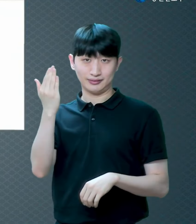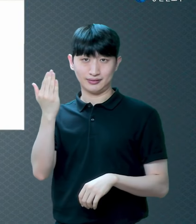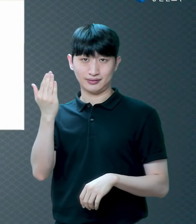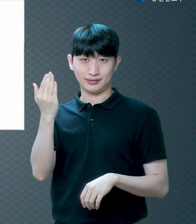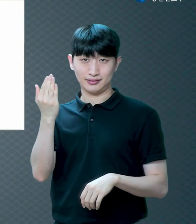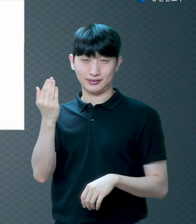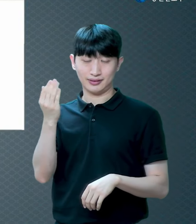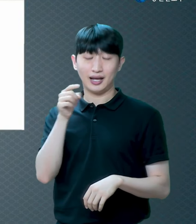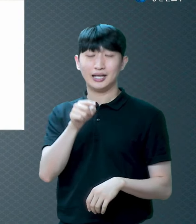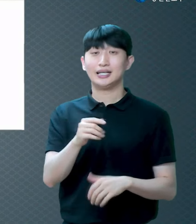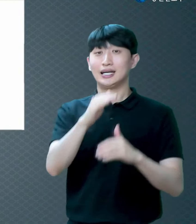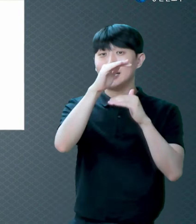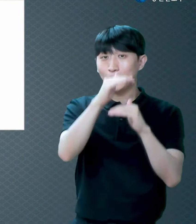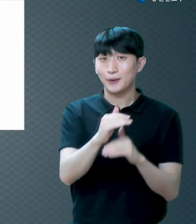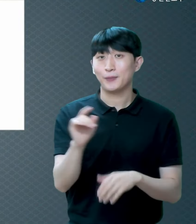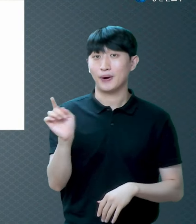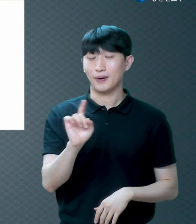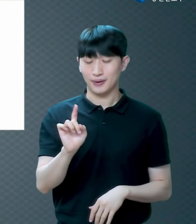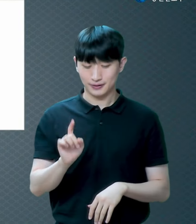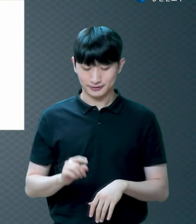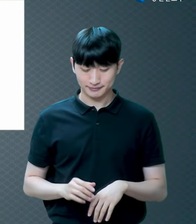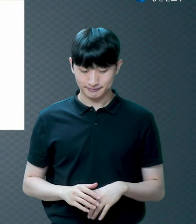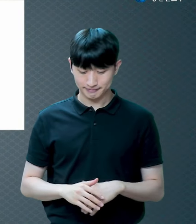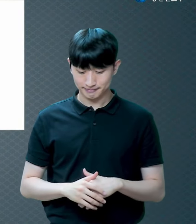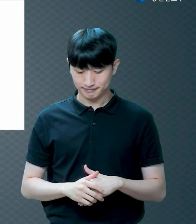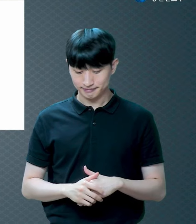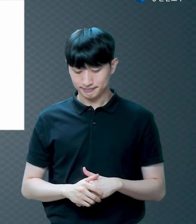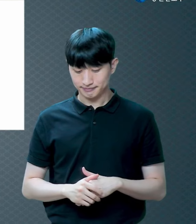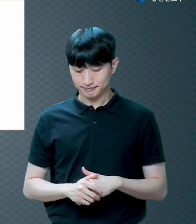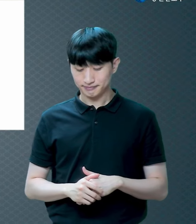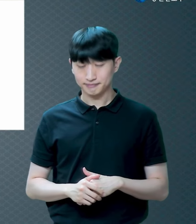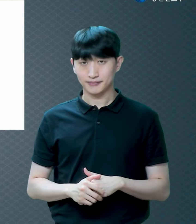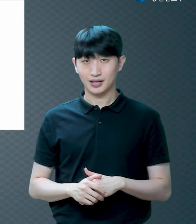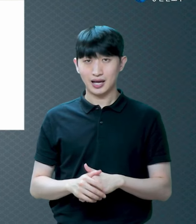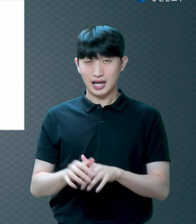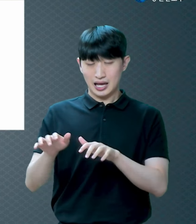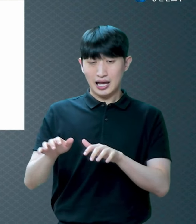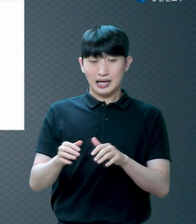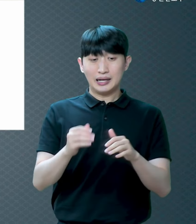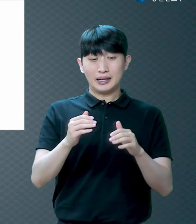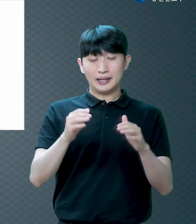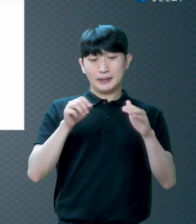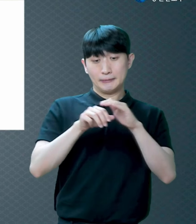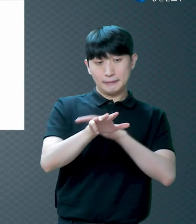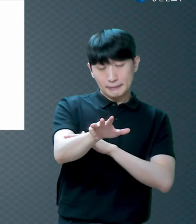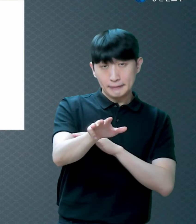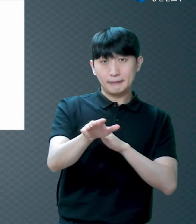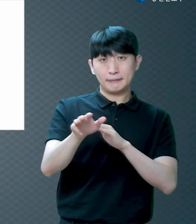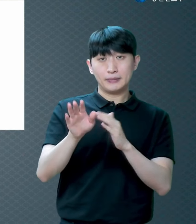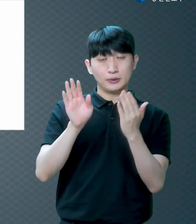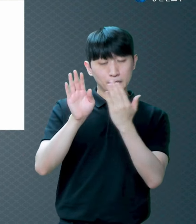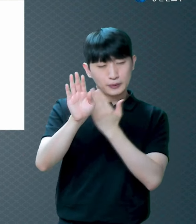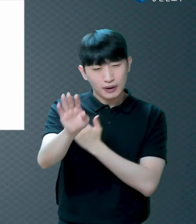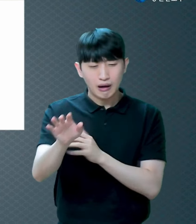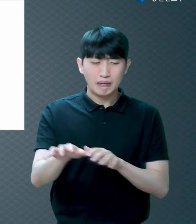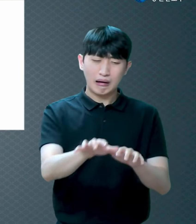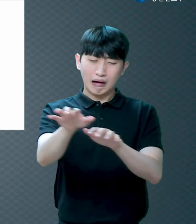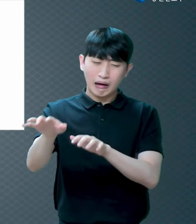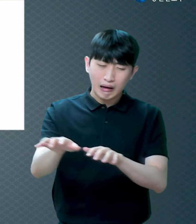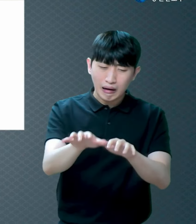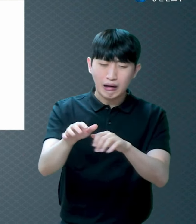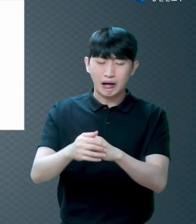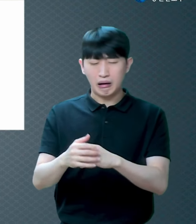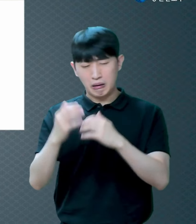설명하는 걸까 광야 생활 중에 힘들었어요 원망했어요 불뱀을